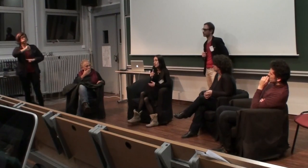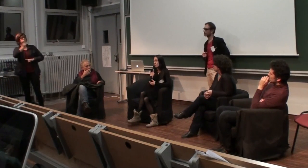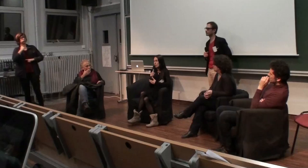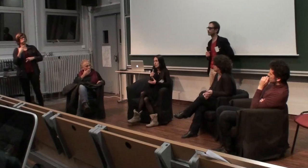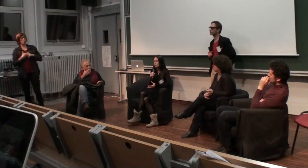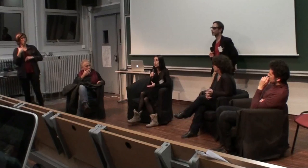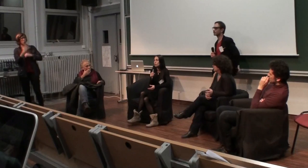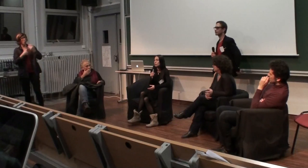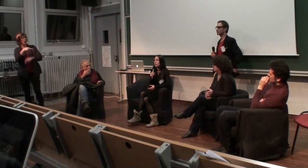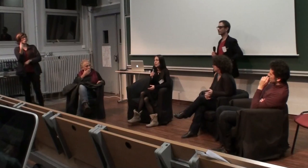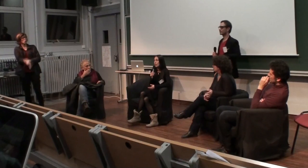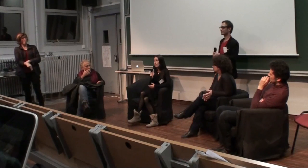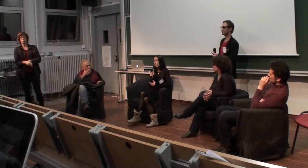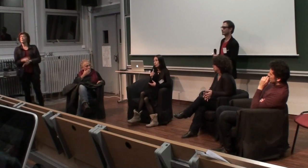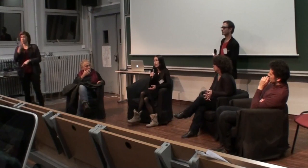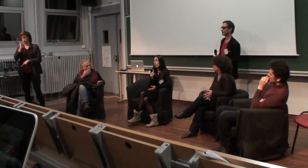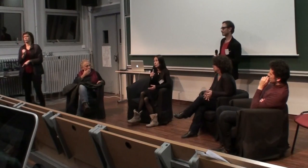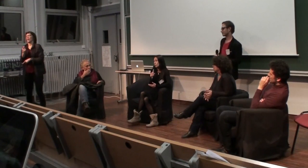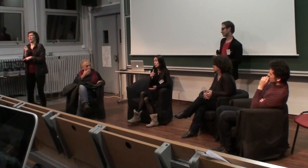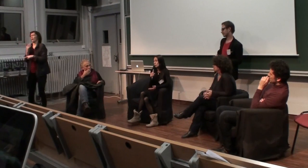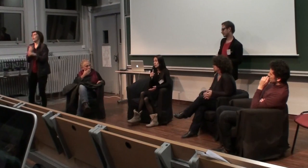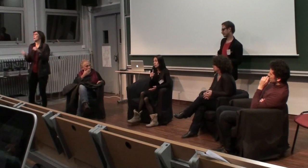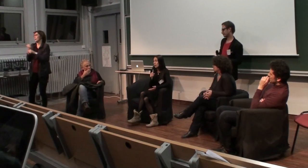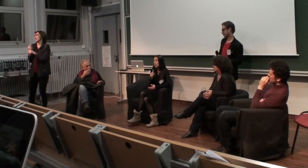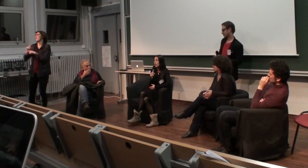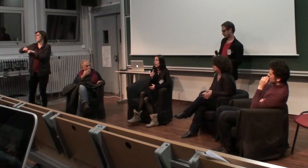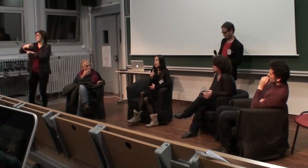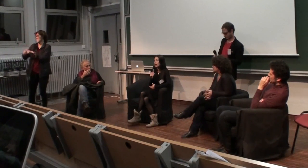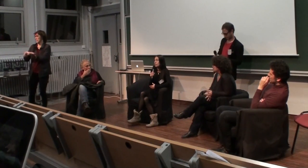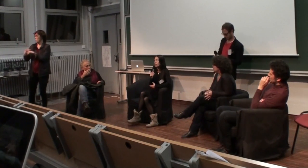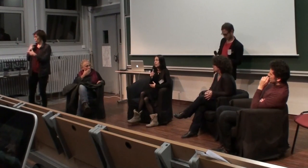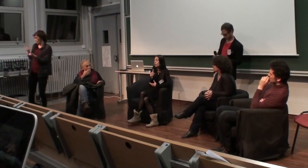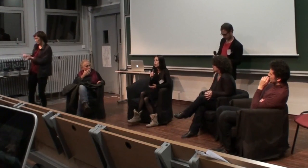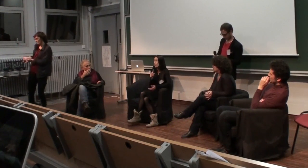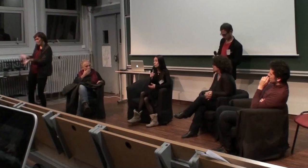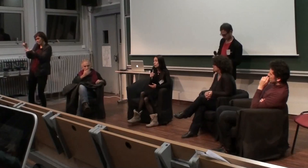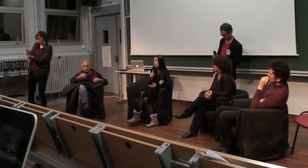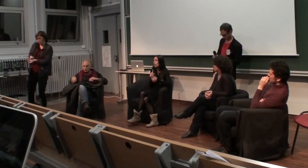cette petite communauté. Et on voulait donc faire entendre cette voix et le pourquoi de leur